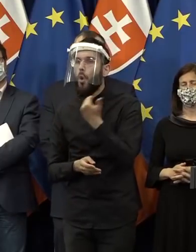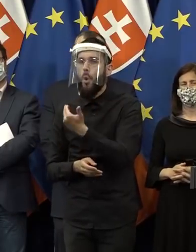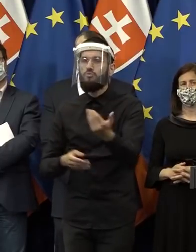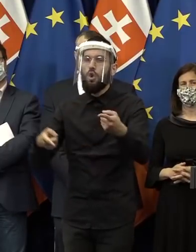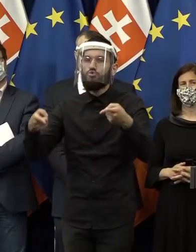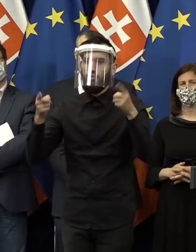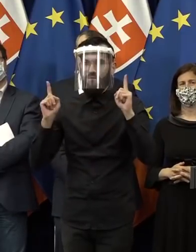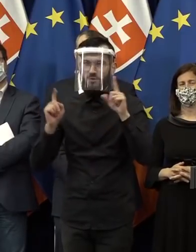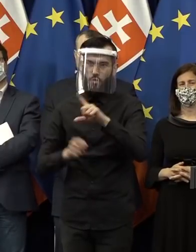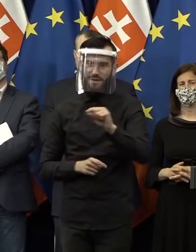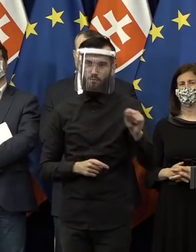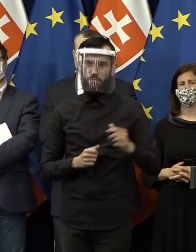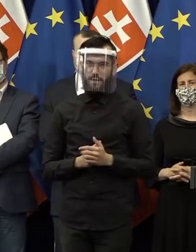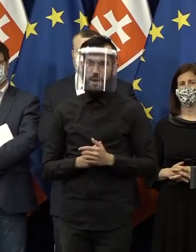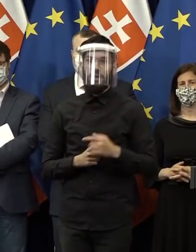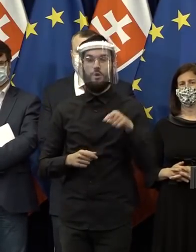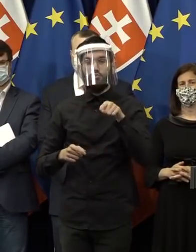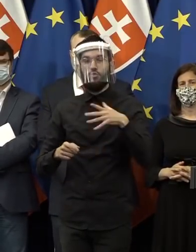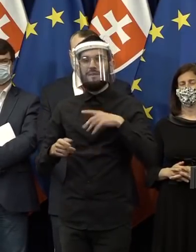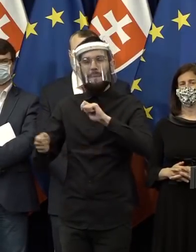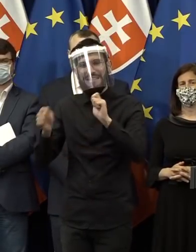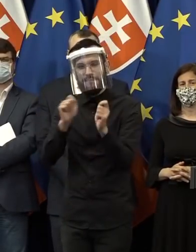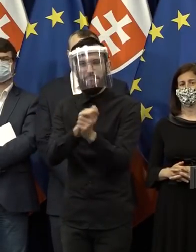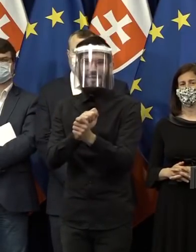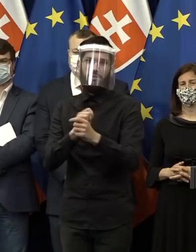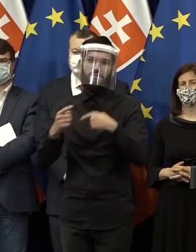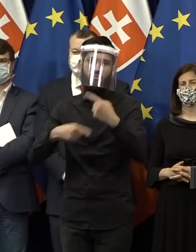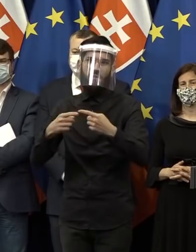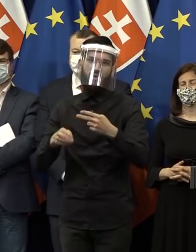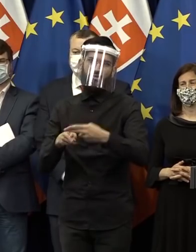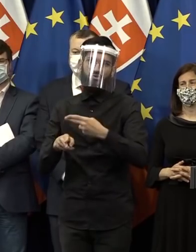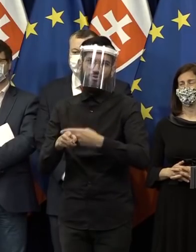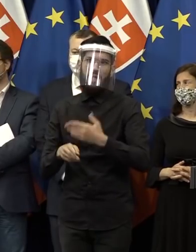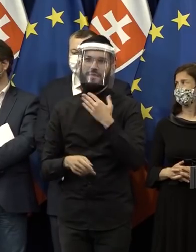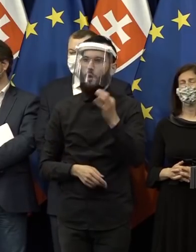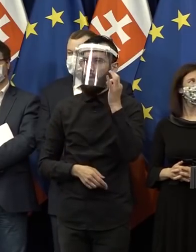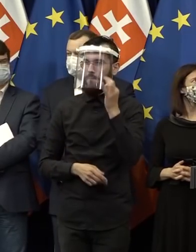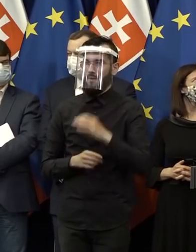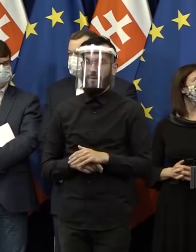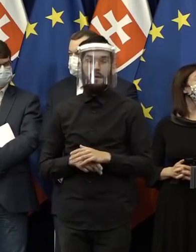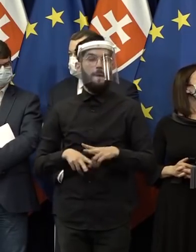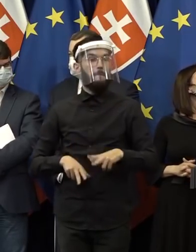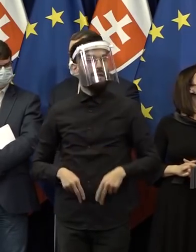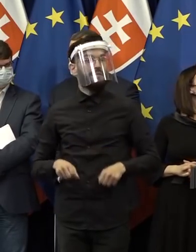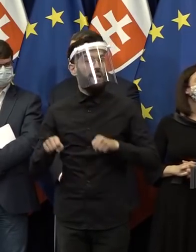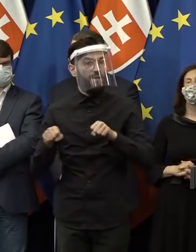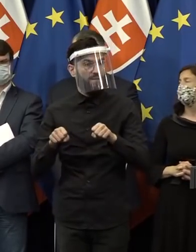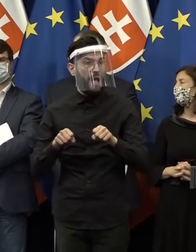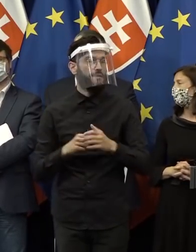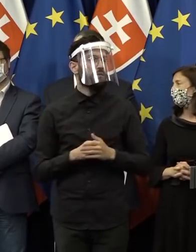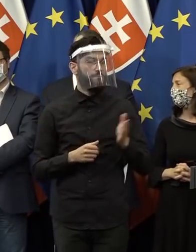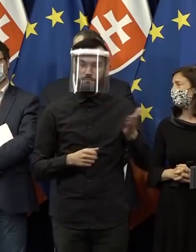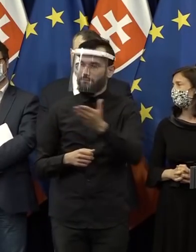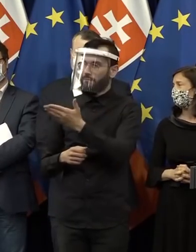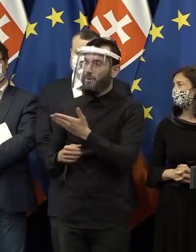republiky, lebo mení charakter štátu, v ktorom spoločne žijeme. Ďakujem veľmi pekne. Vážený pán premiér, vážení podpredsedové vlády